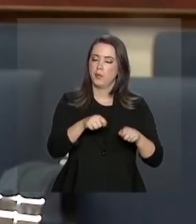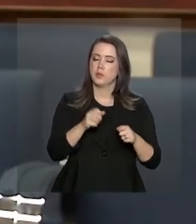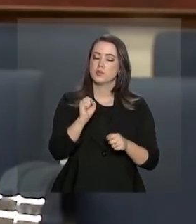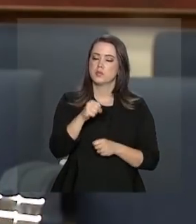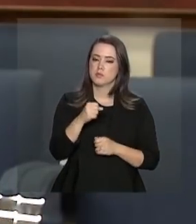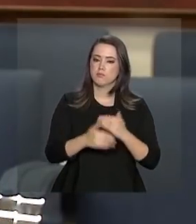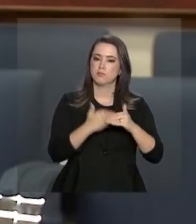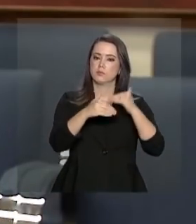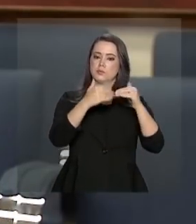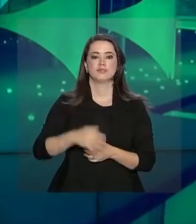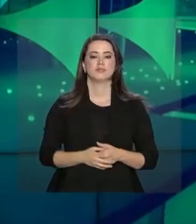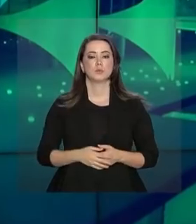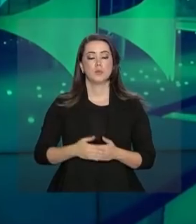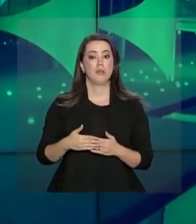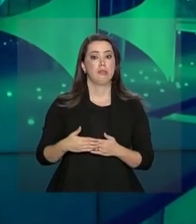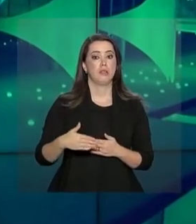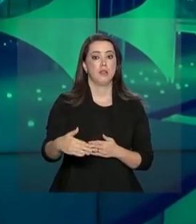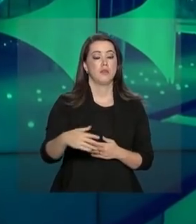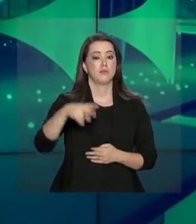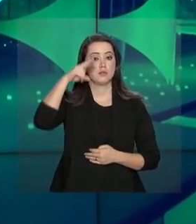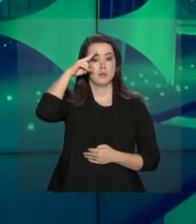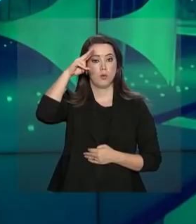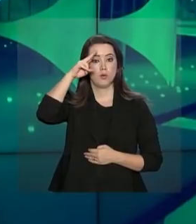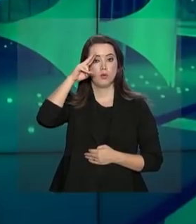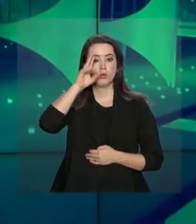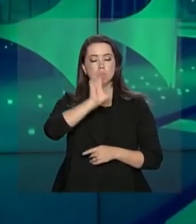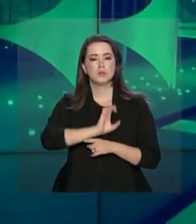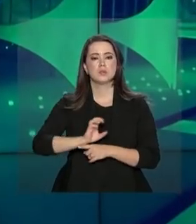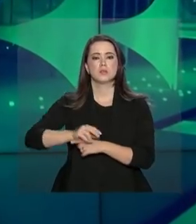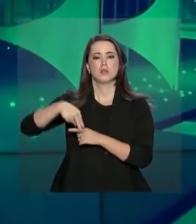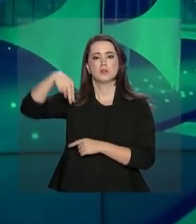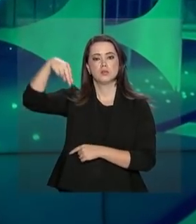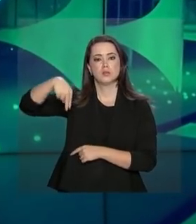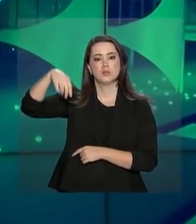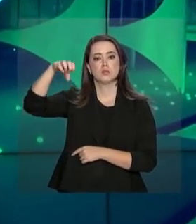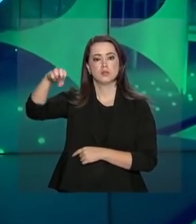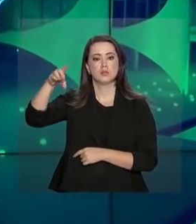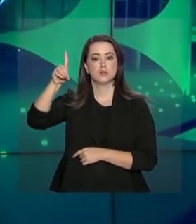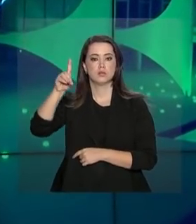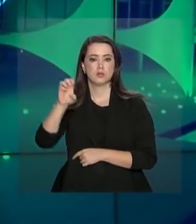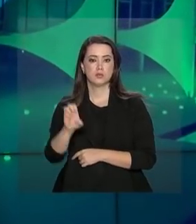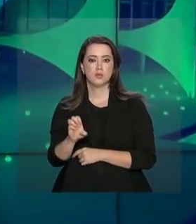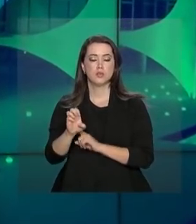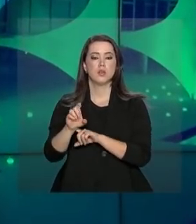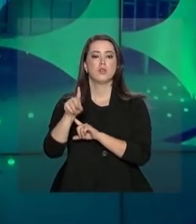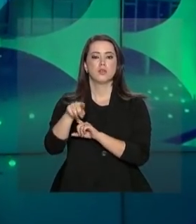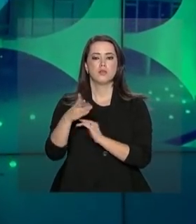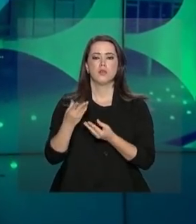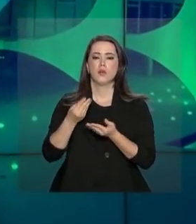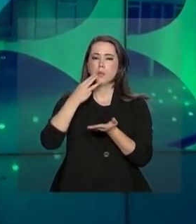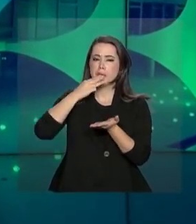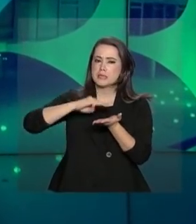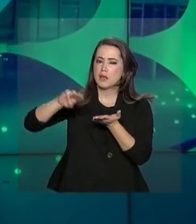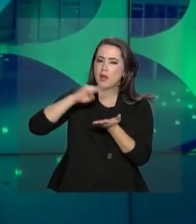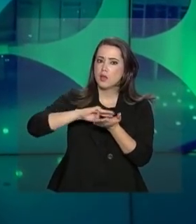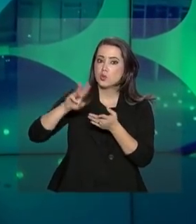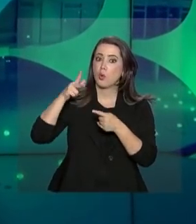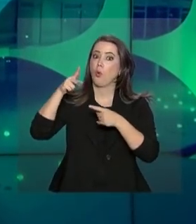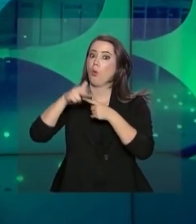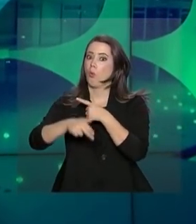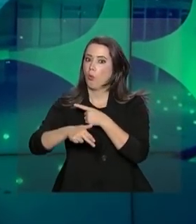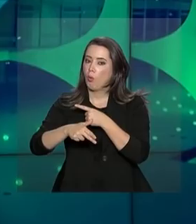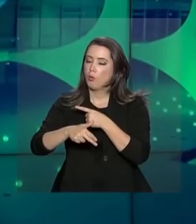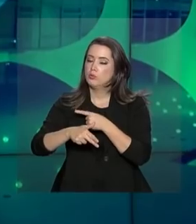gerar, sim, crescimento econômico. A partir de segunda-feira, estados do Norte, Nordeste e Sudeste vão receber mensagens sobre o